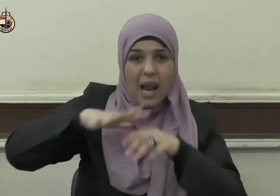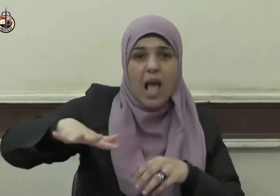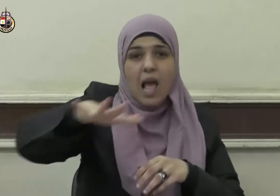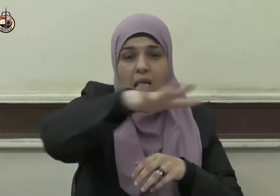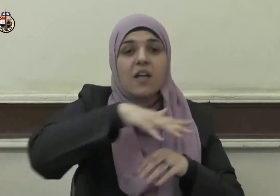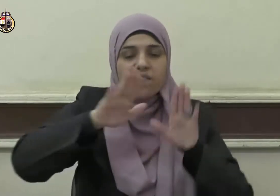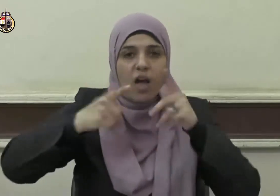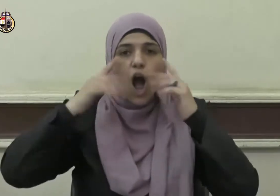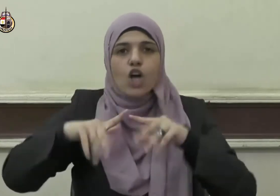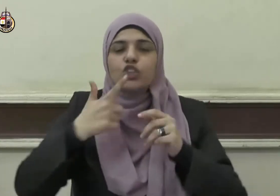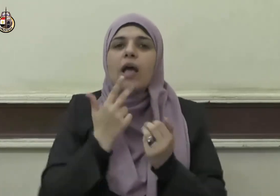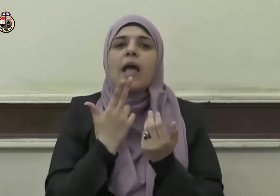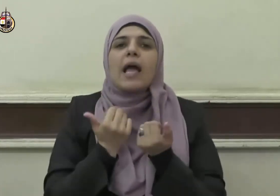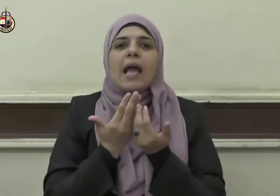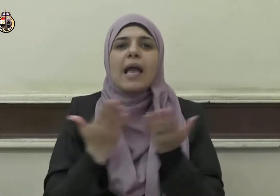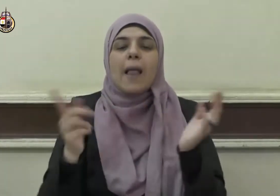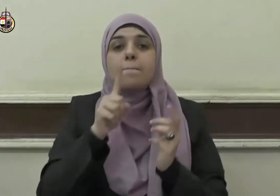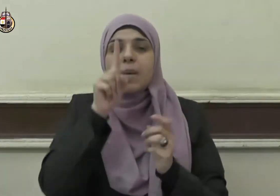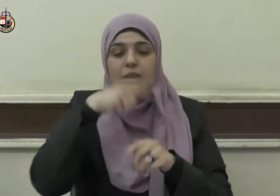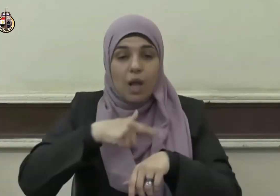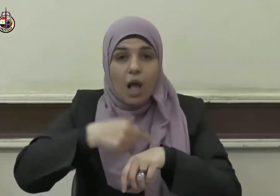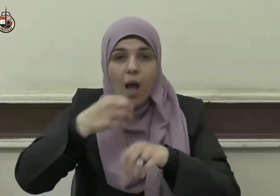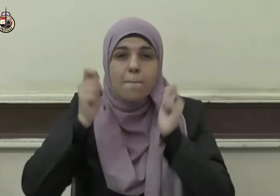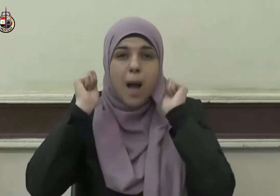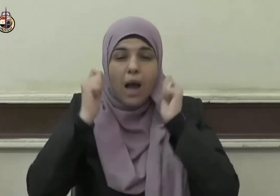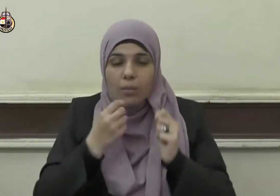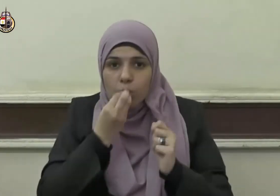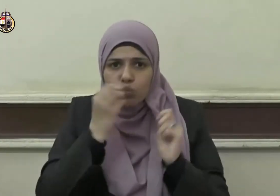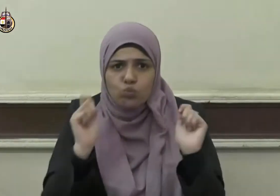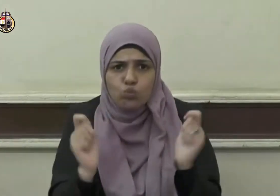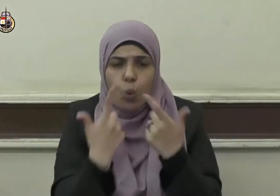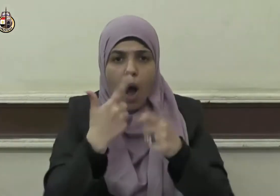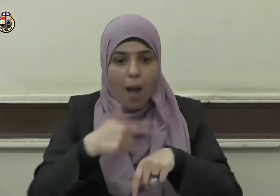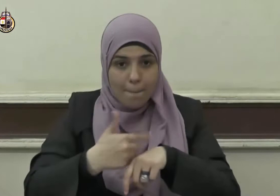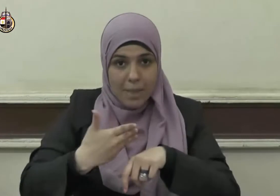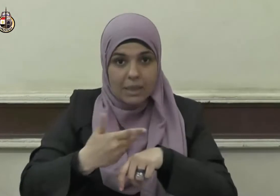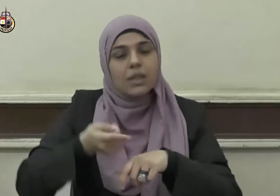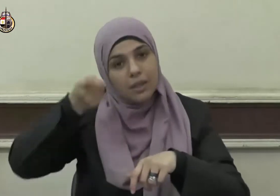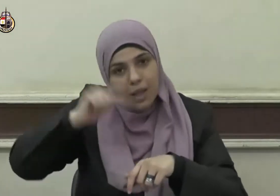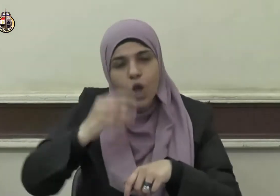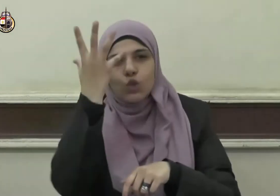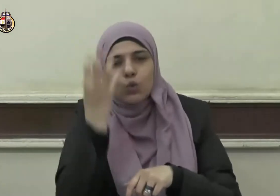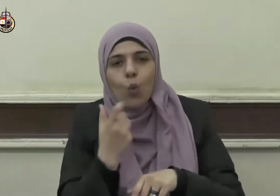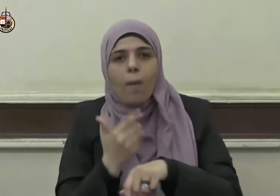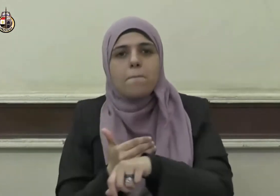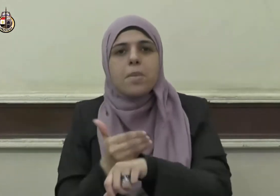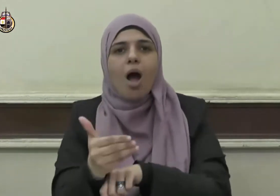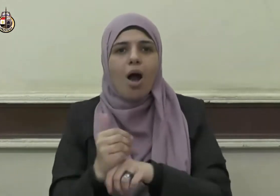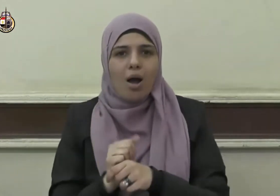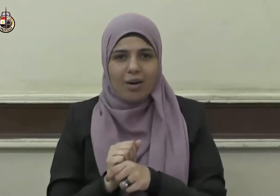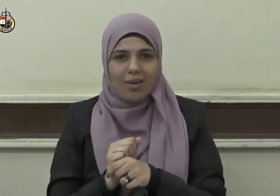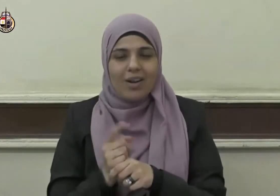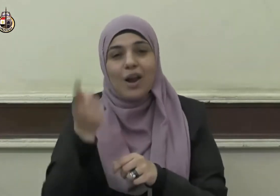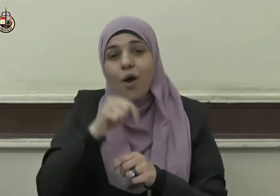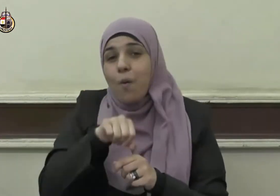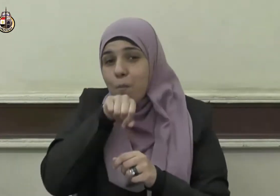ما أعجلوا الإفطارا وأخهم السحور ويقول صلى الله عليه